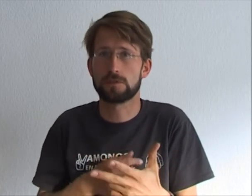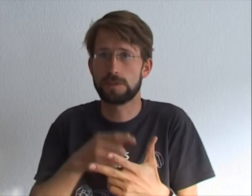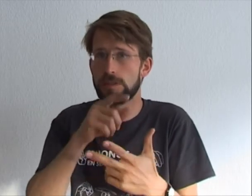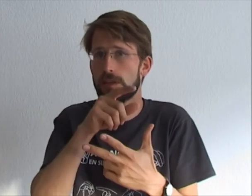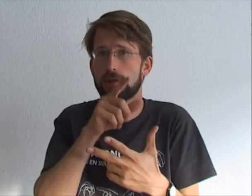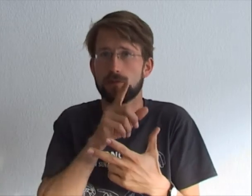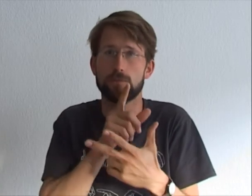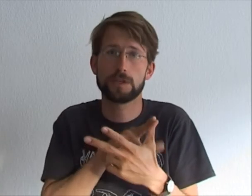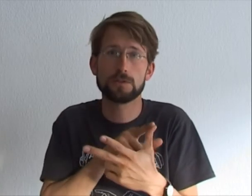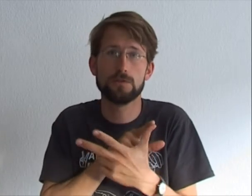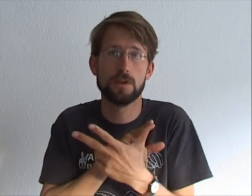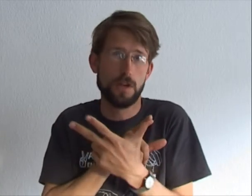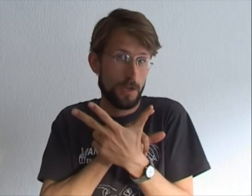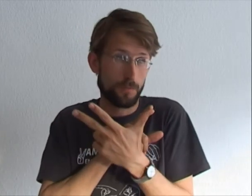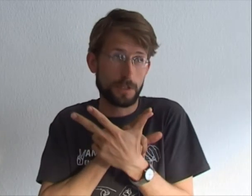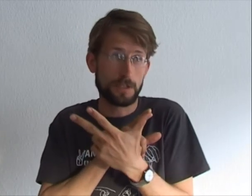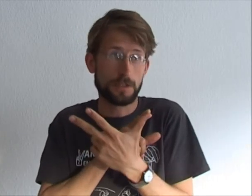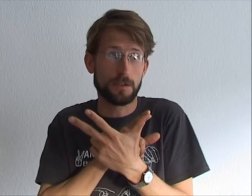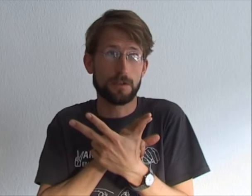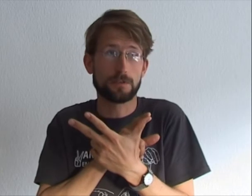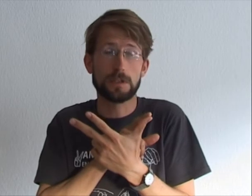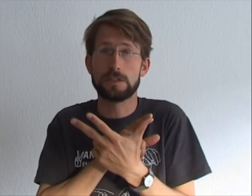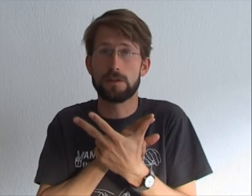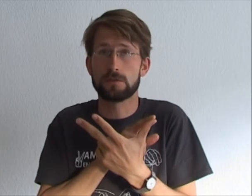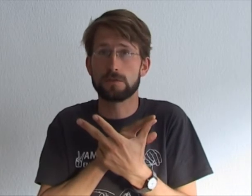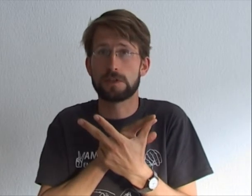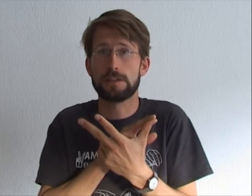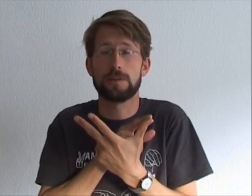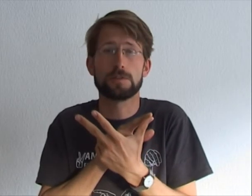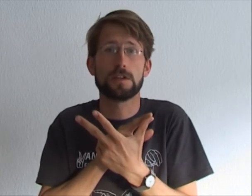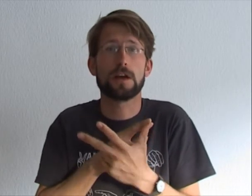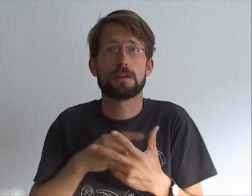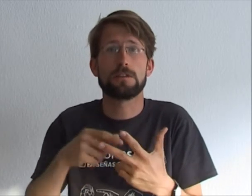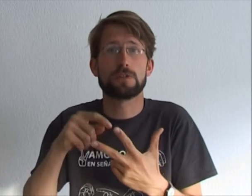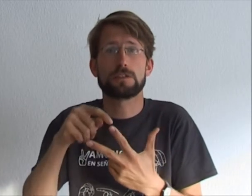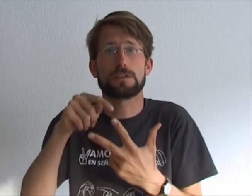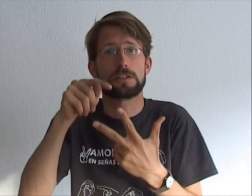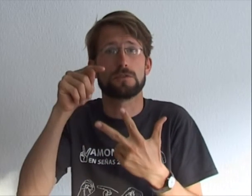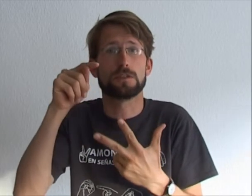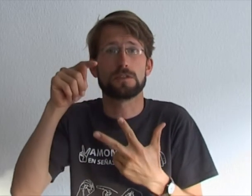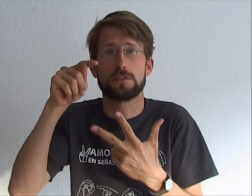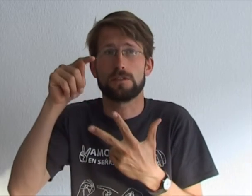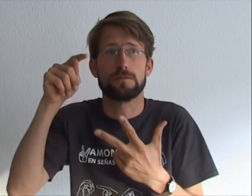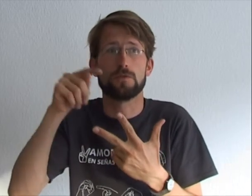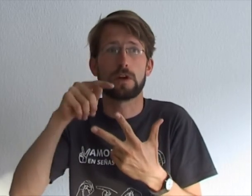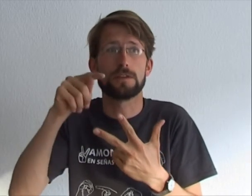visitando a su proyecto, pueden utilizar fotos que les vamos a dar de nuestras acciones durante